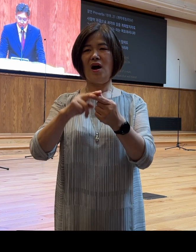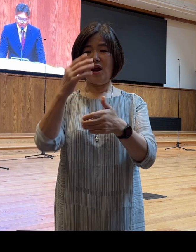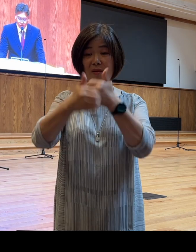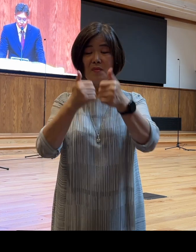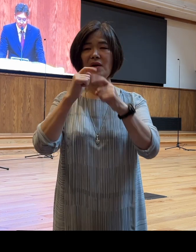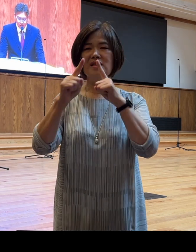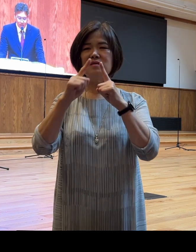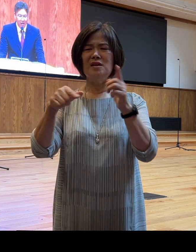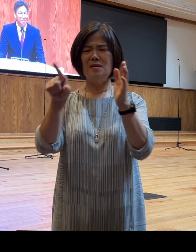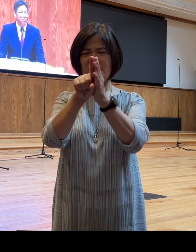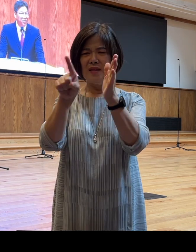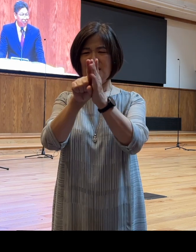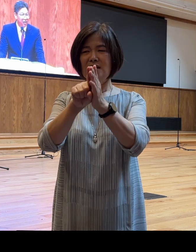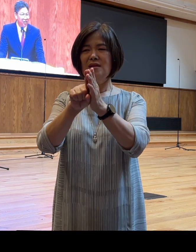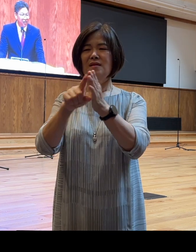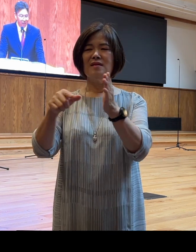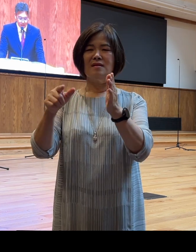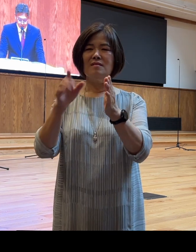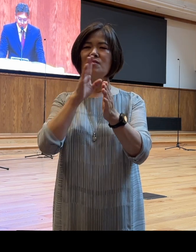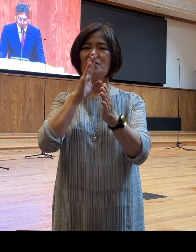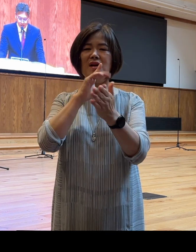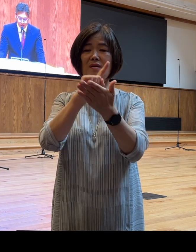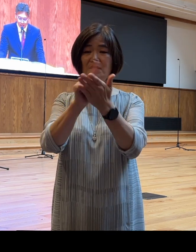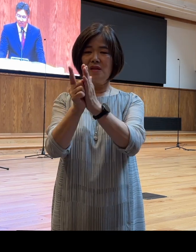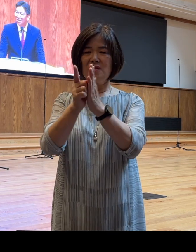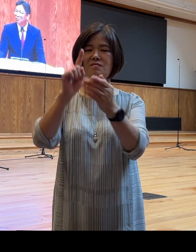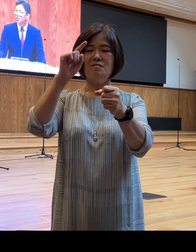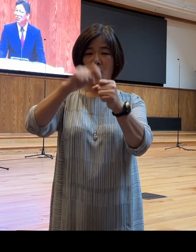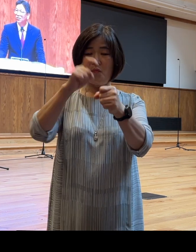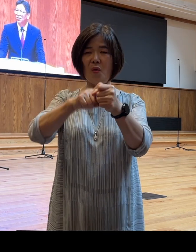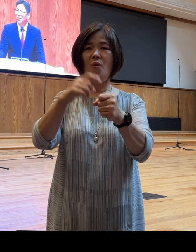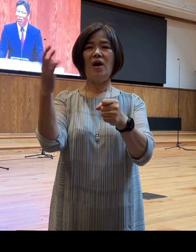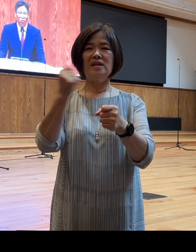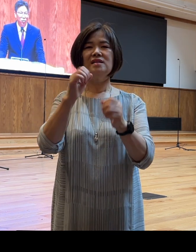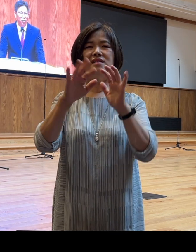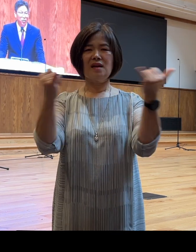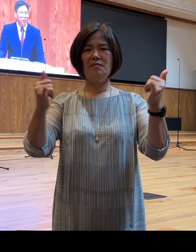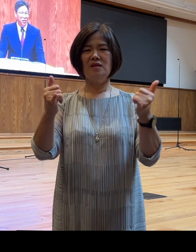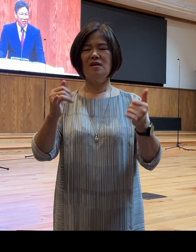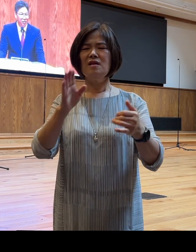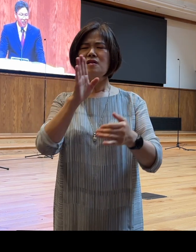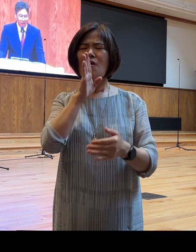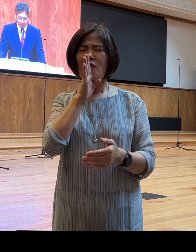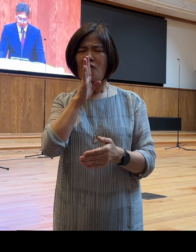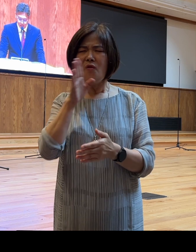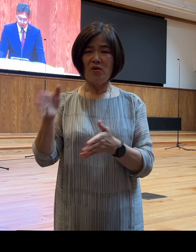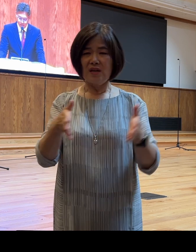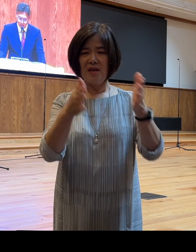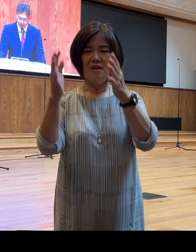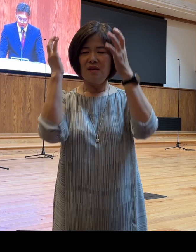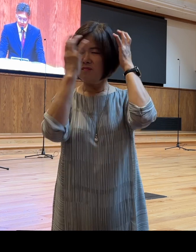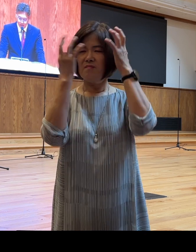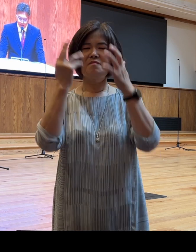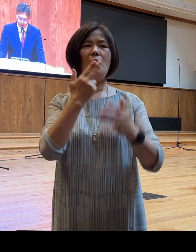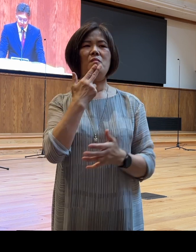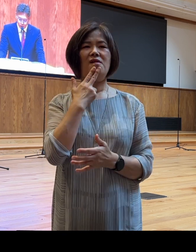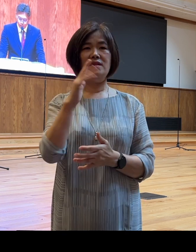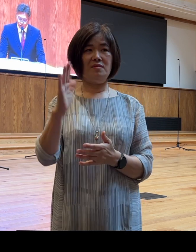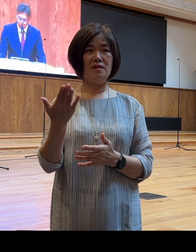신뢰하는 믿음의 나침반을 가진 사람들은 결코 길을 잃지 않습니다 어떤 문제와 위기로